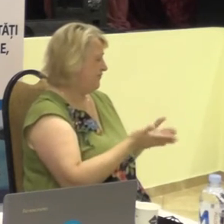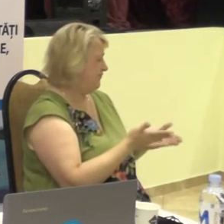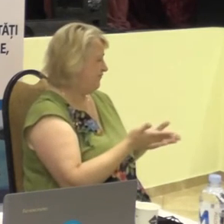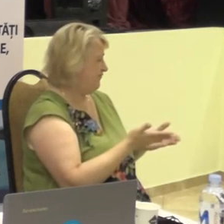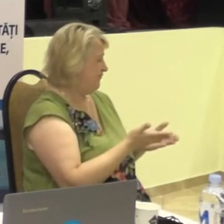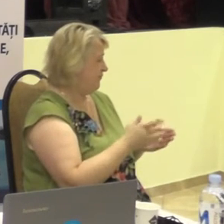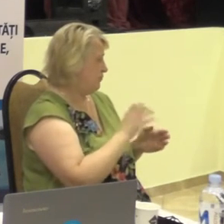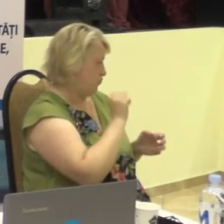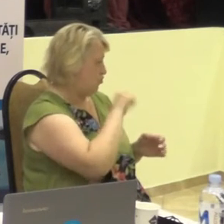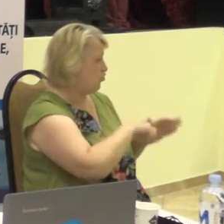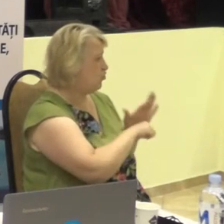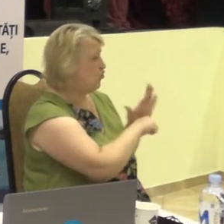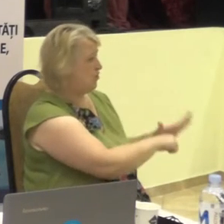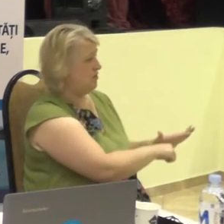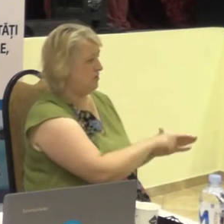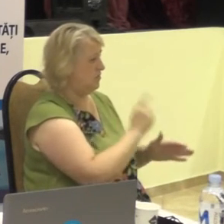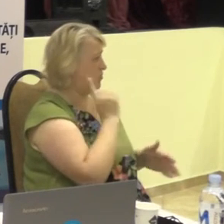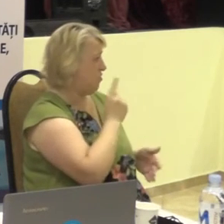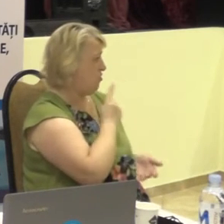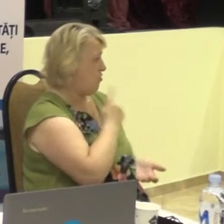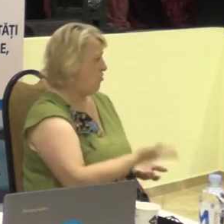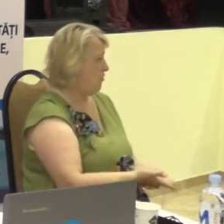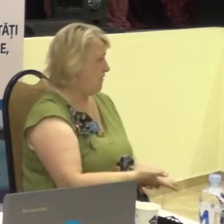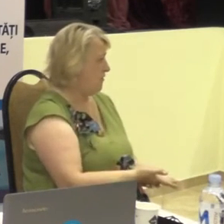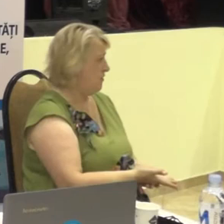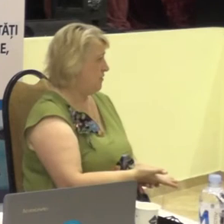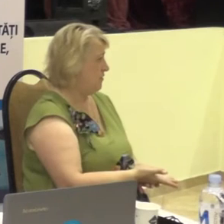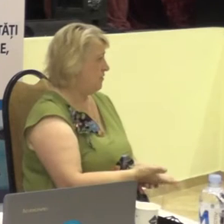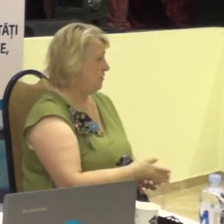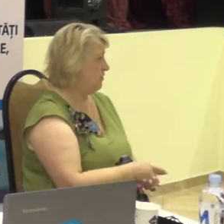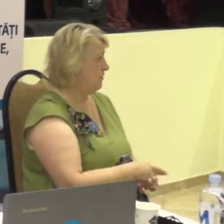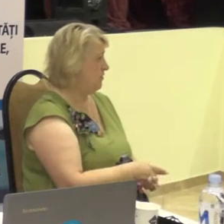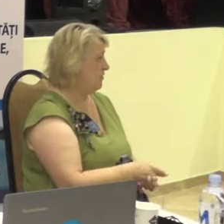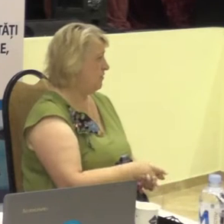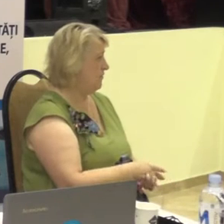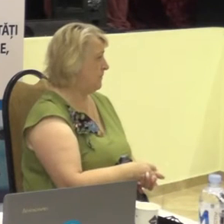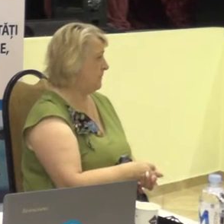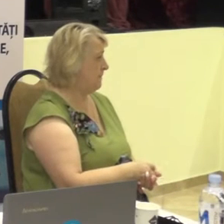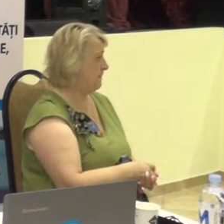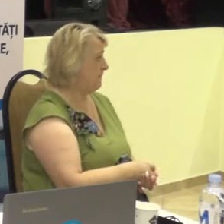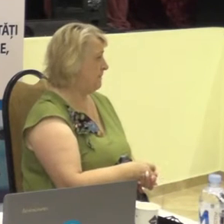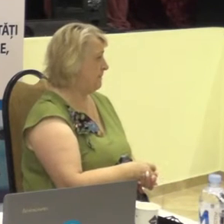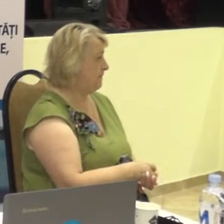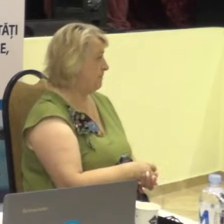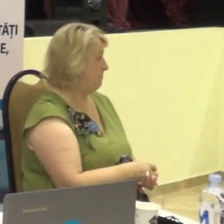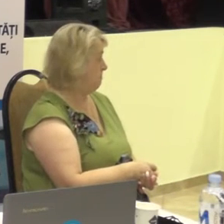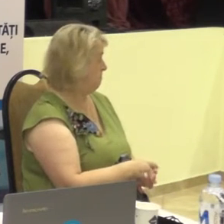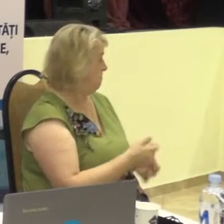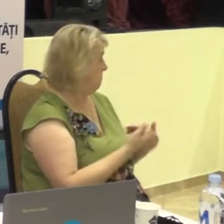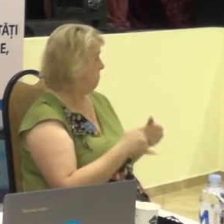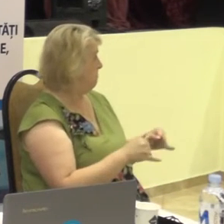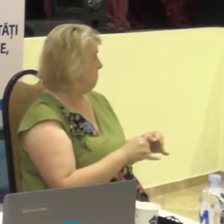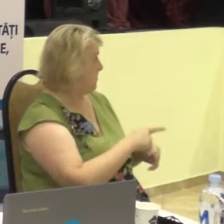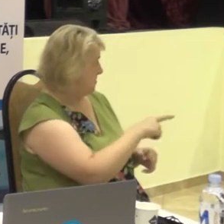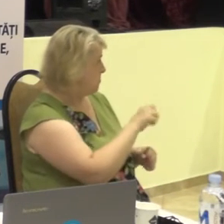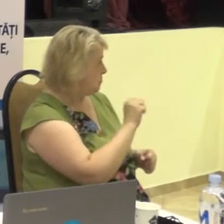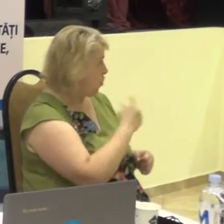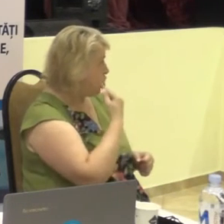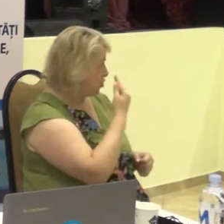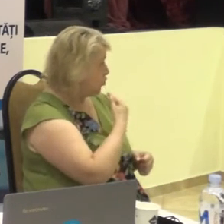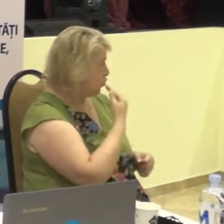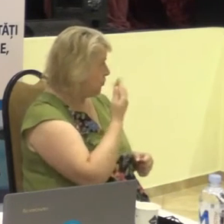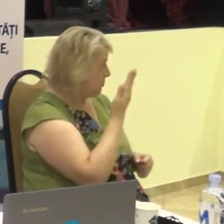umili pe persoanele cu deficiență de aruz. O, domnule ta, văd ce te vei